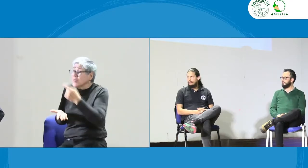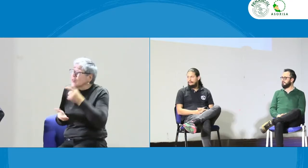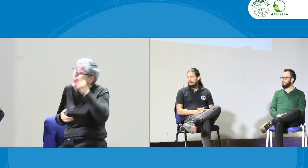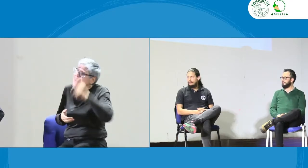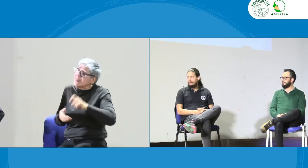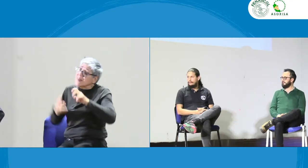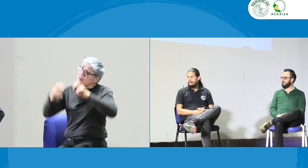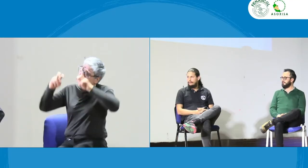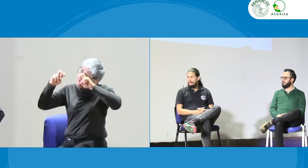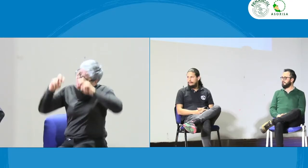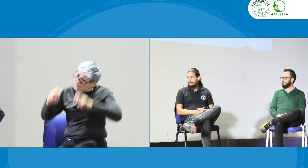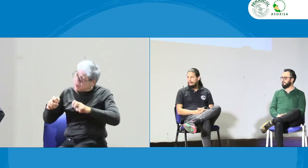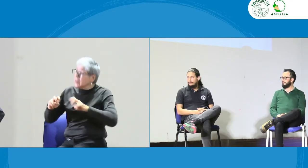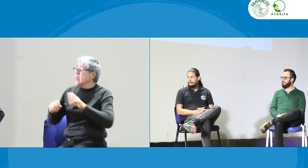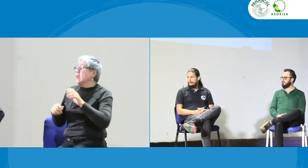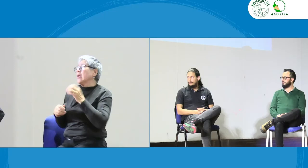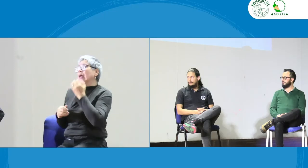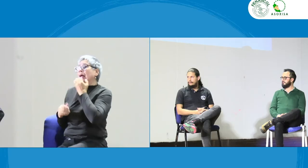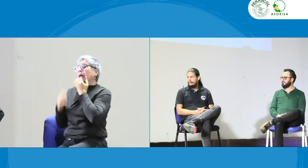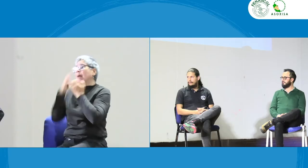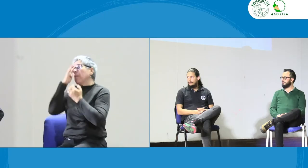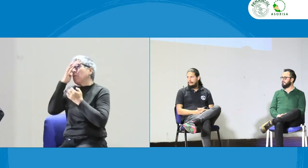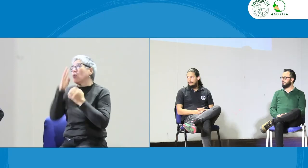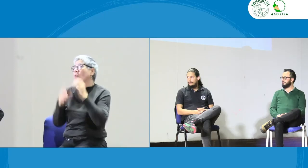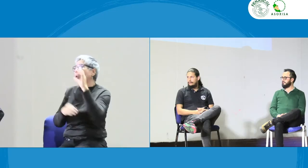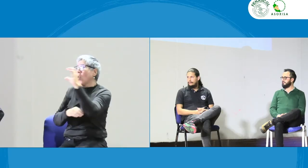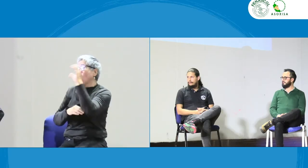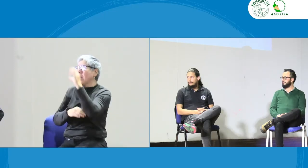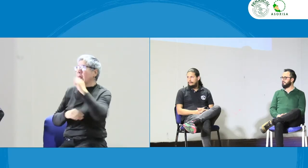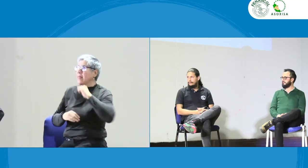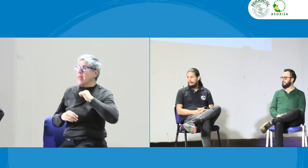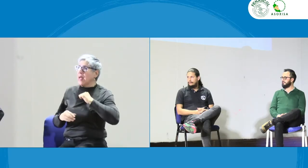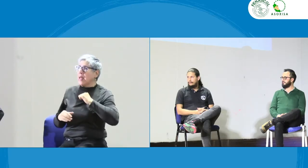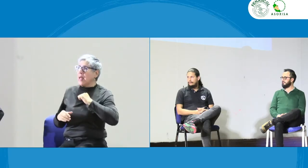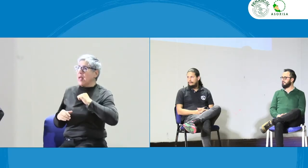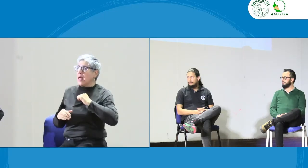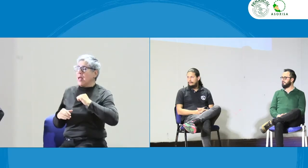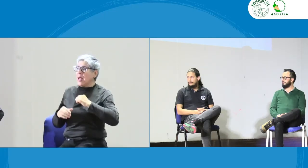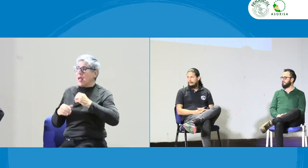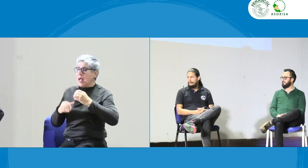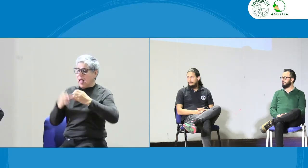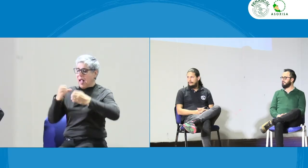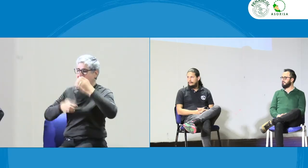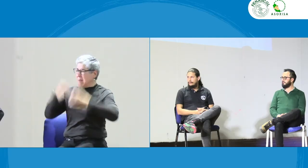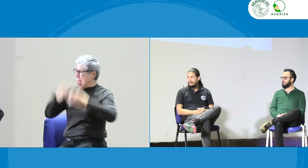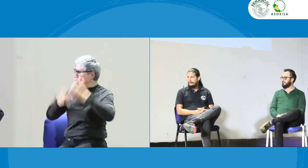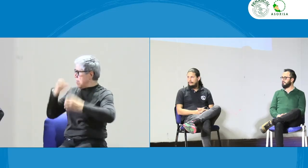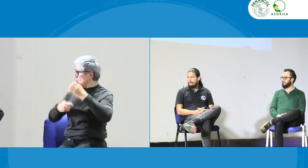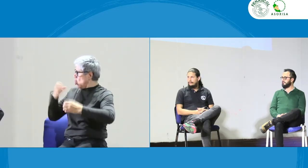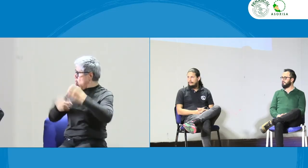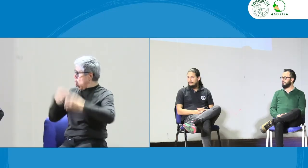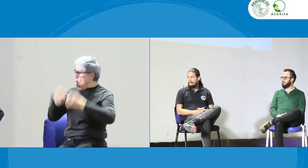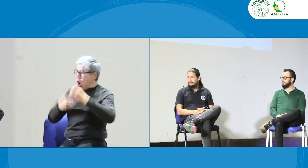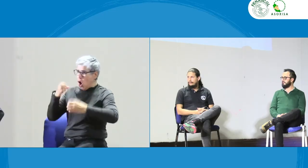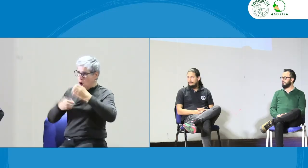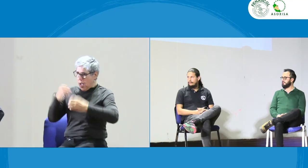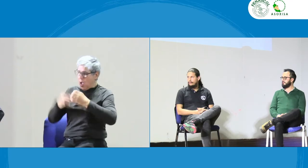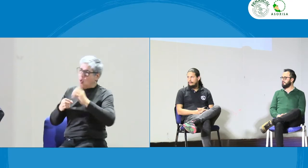y es importante sentarnos hablar de esto por ejemplo Colombia tiene la Cámara de